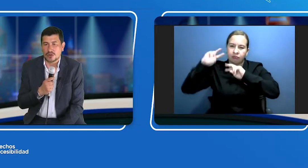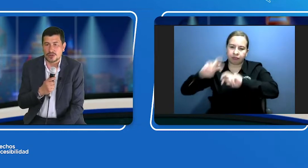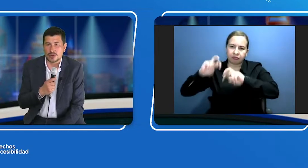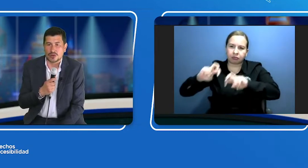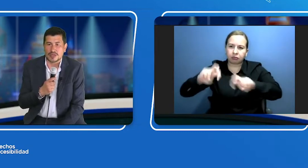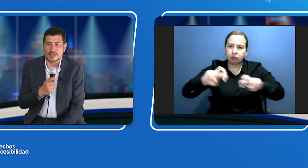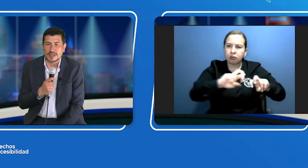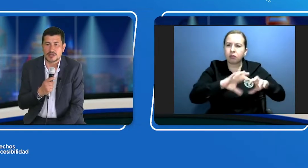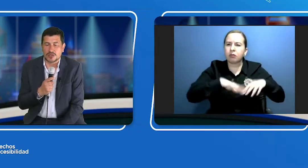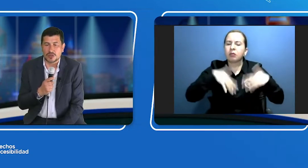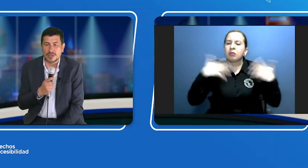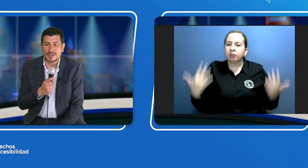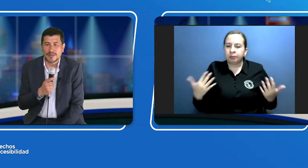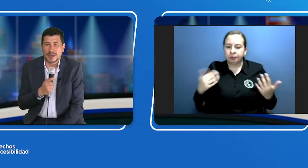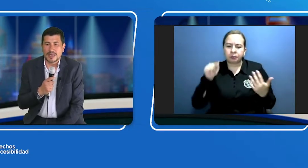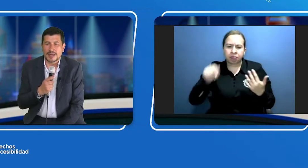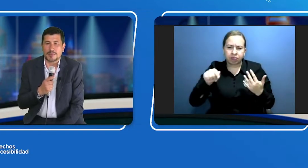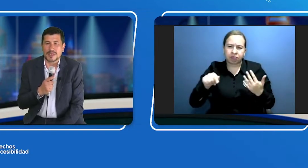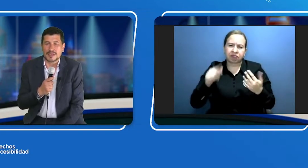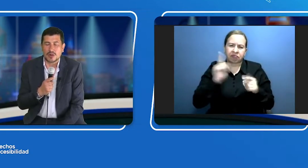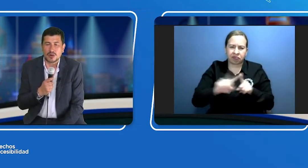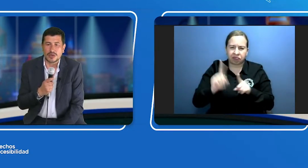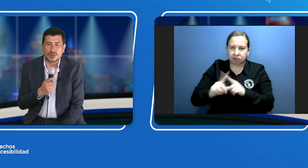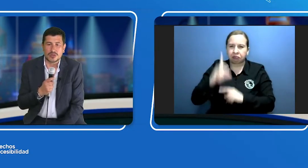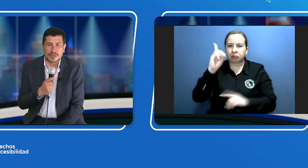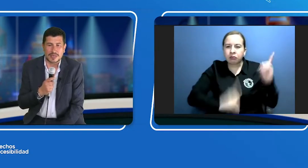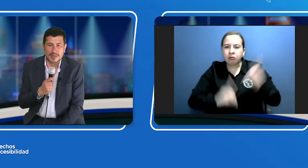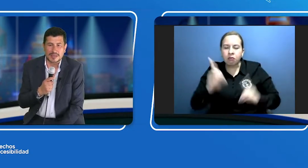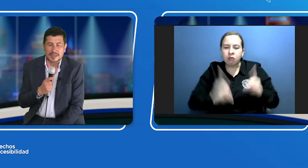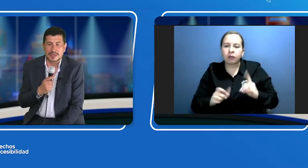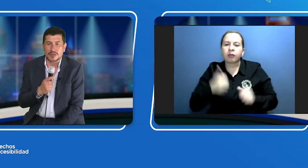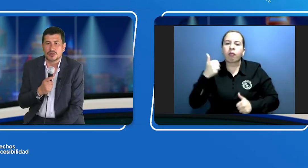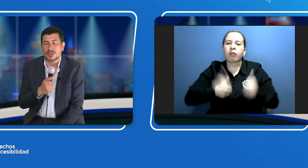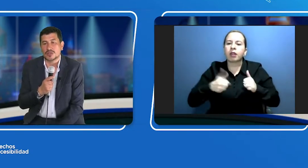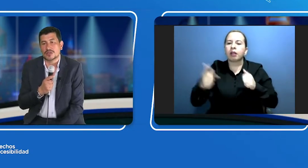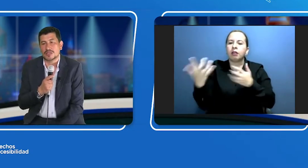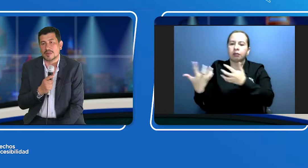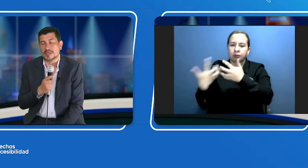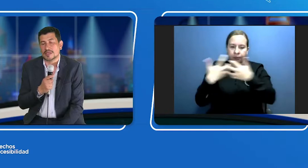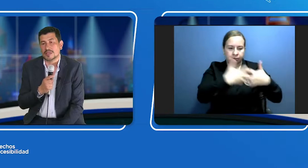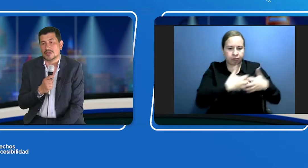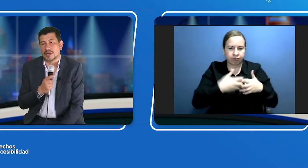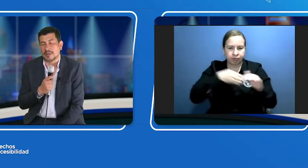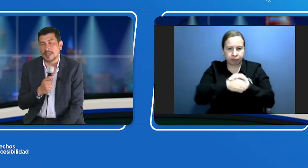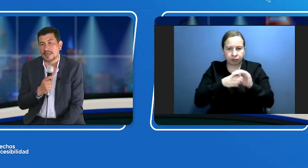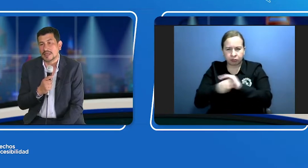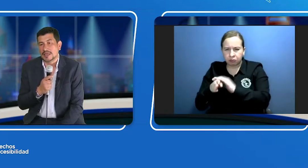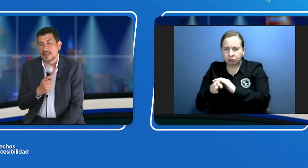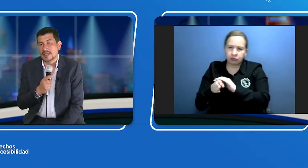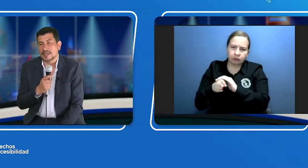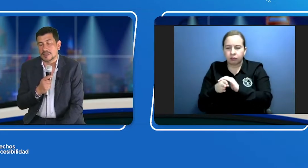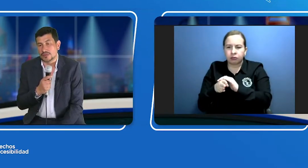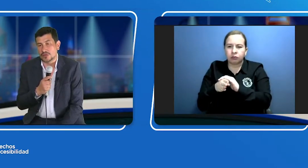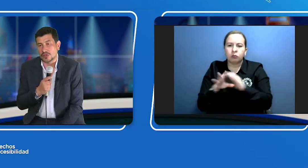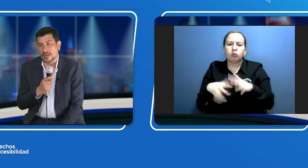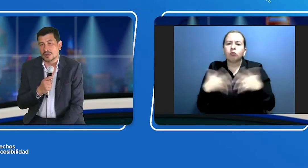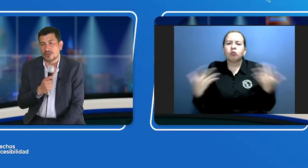esas decisiones, qué ha pasado con esos sistemas de acceso, si esos sistemas de acceso realmente están funcionando, si